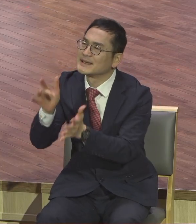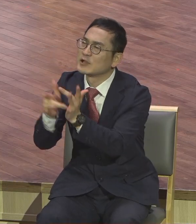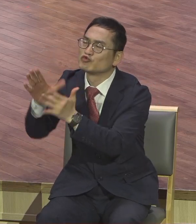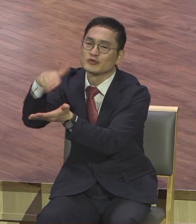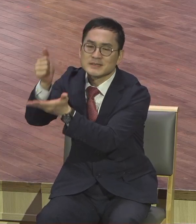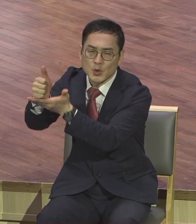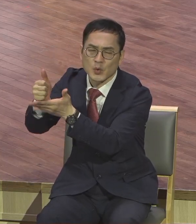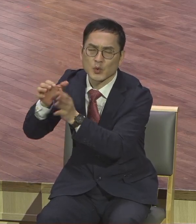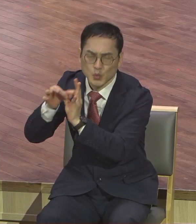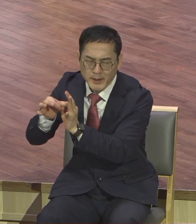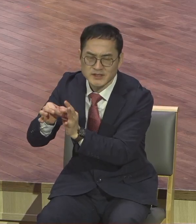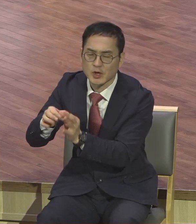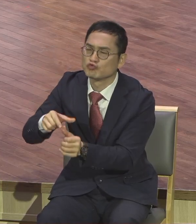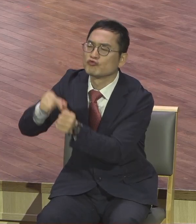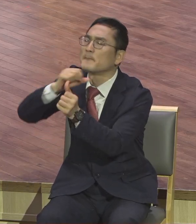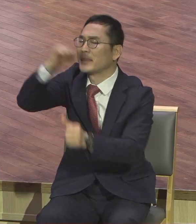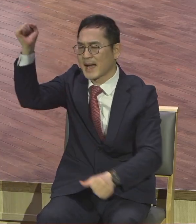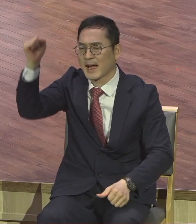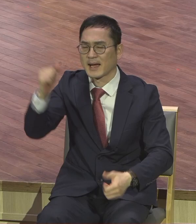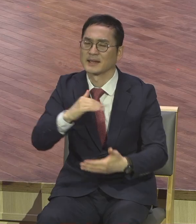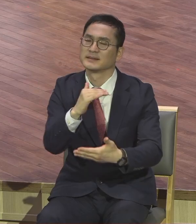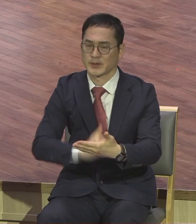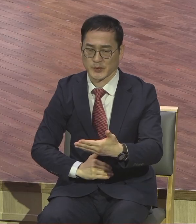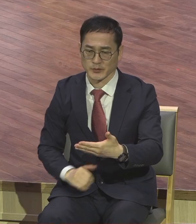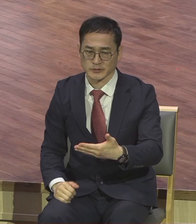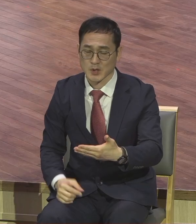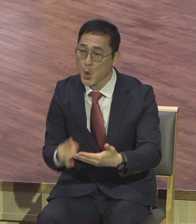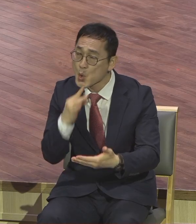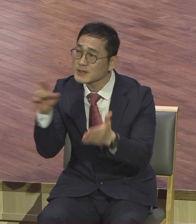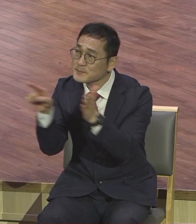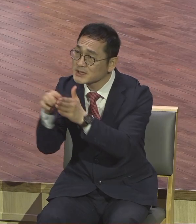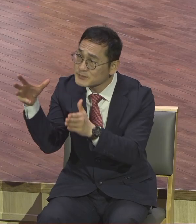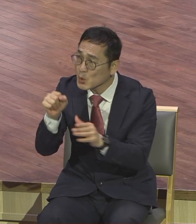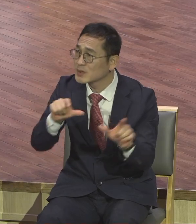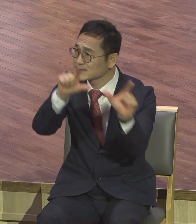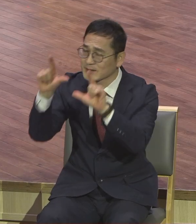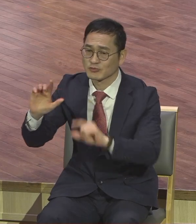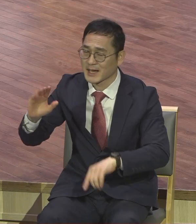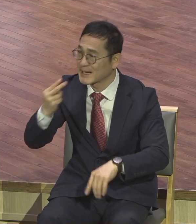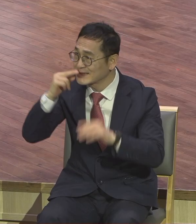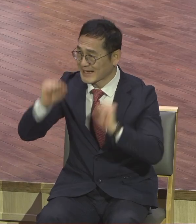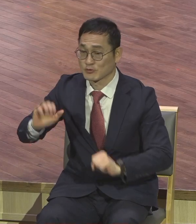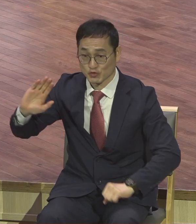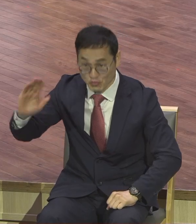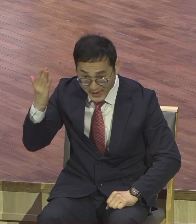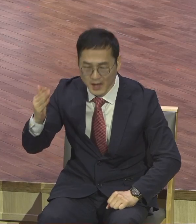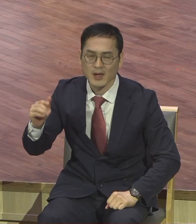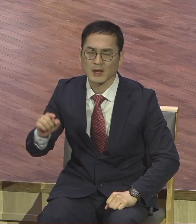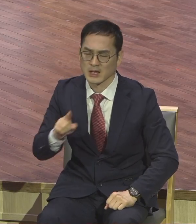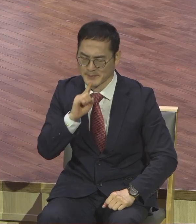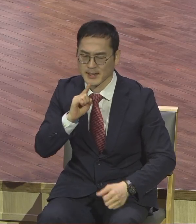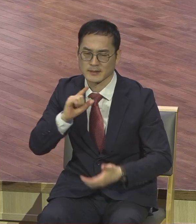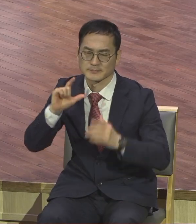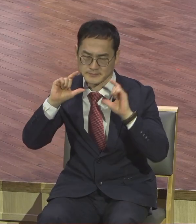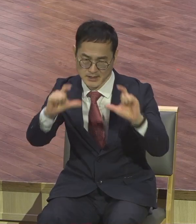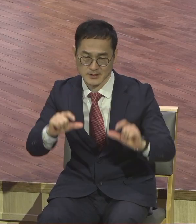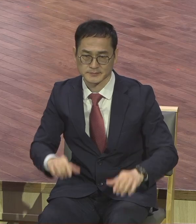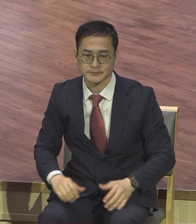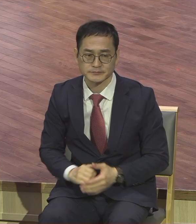성경에 나오죠. 오직 의인은 믿음으로 말나마 살리라. 그런데 이러한 종교 개혁에서 한 가지 놓치지 말아야 할 부분이